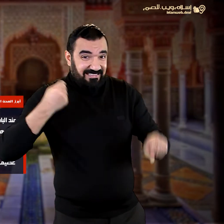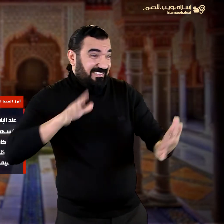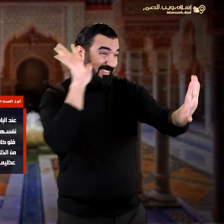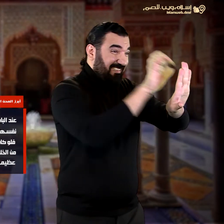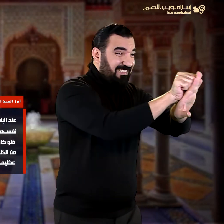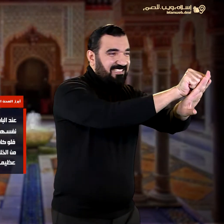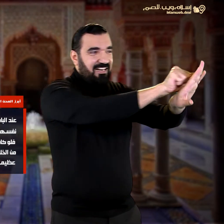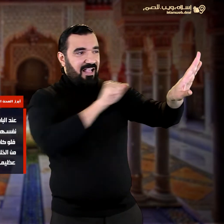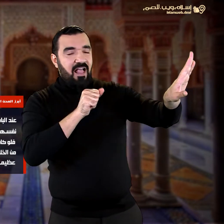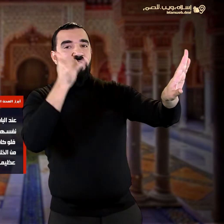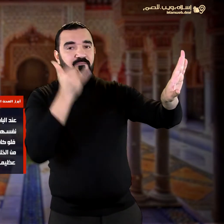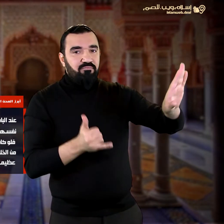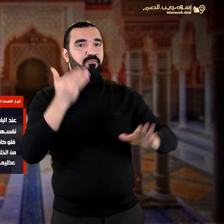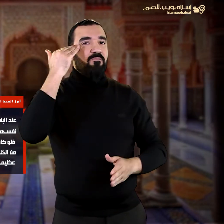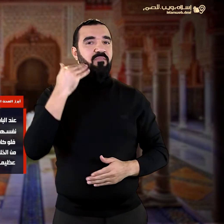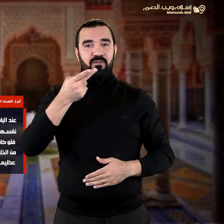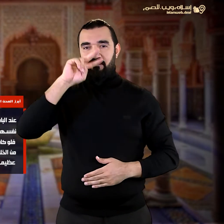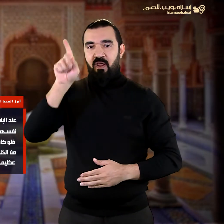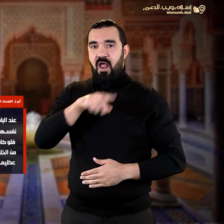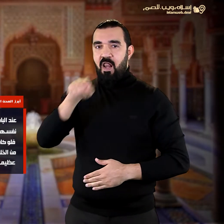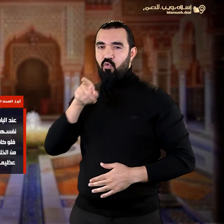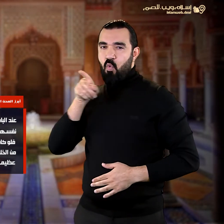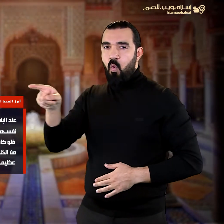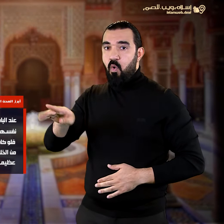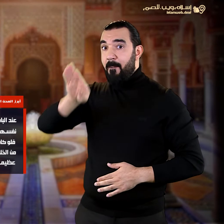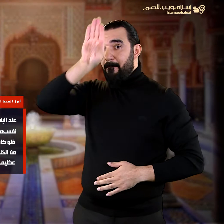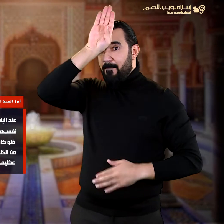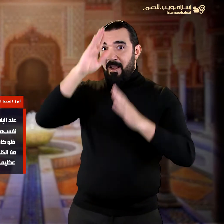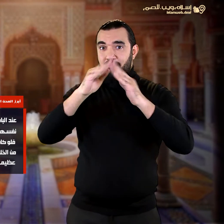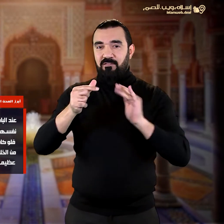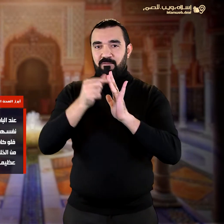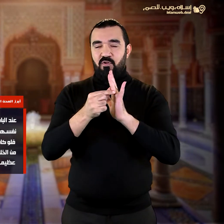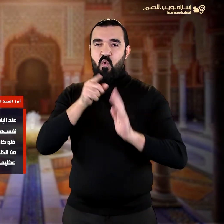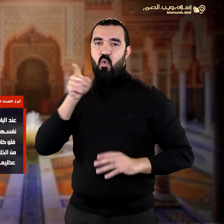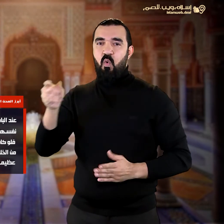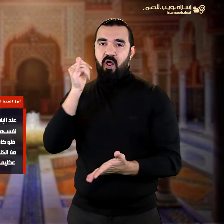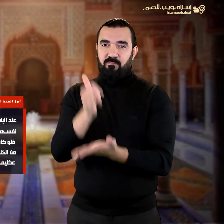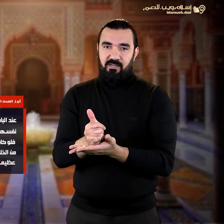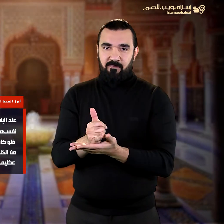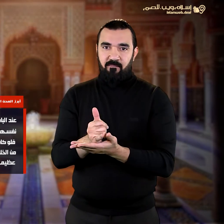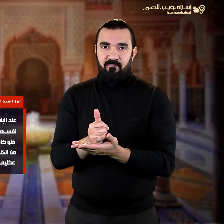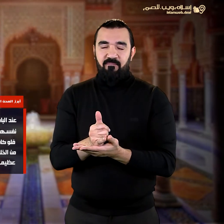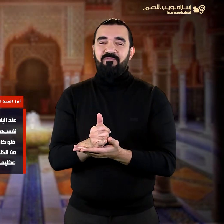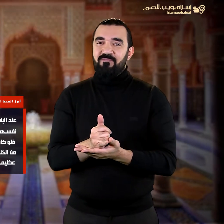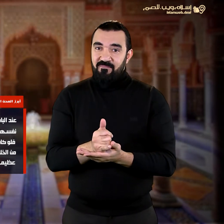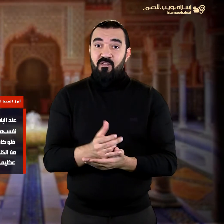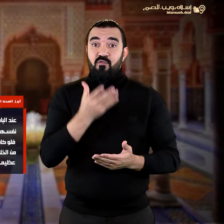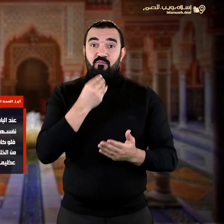وهي المتهمة وهذه محنة عظيمة من المحن التي تعرض لها